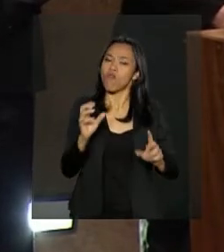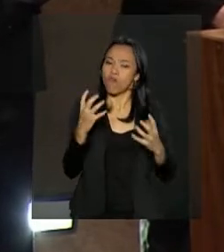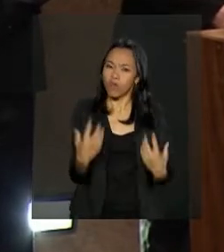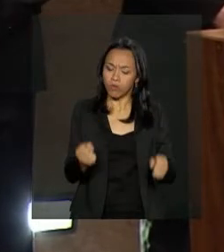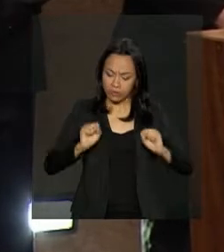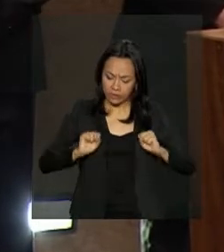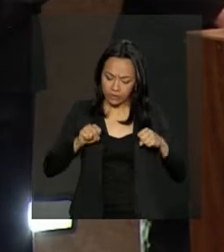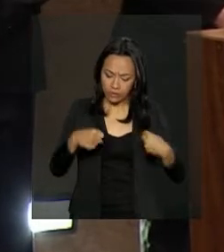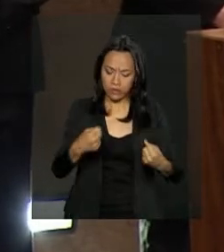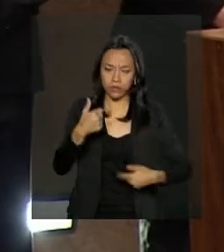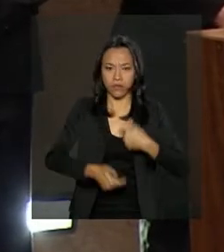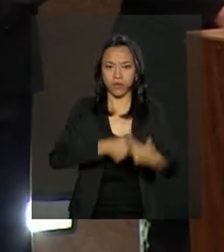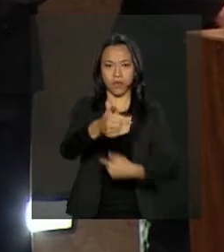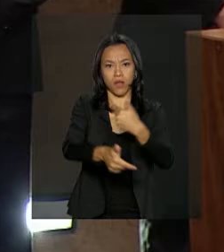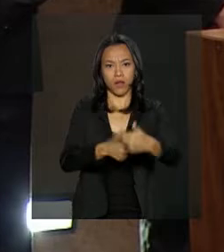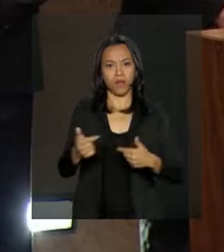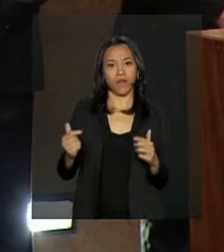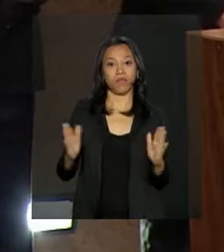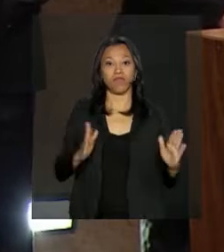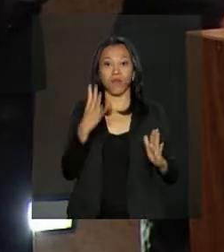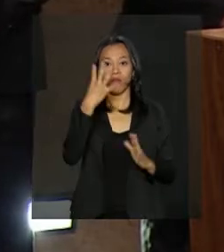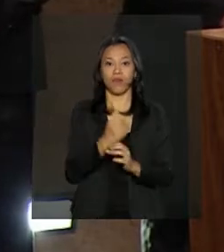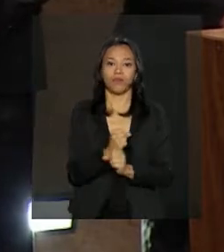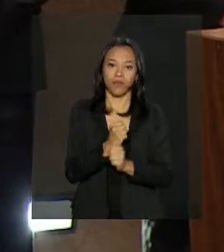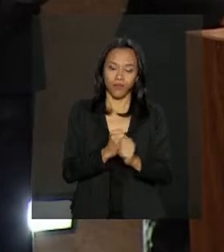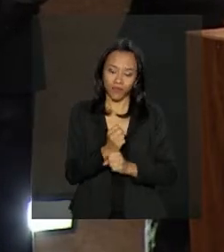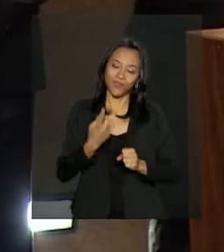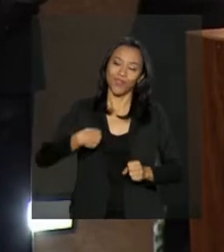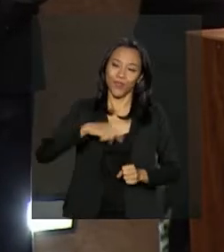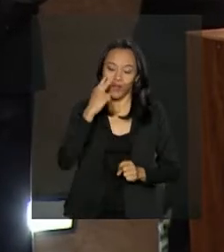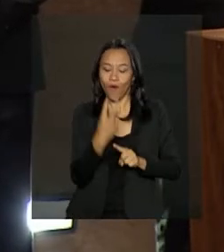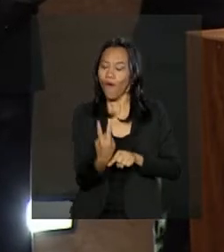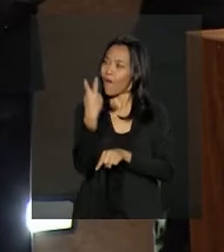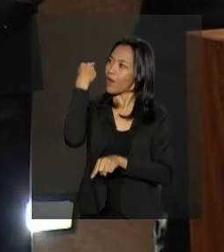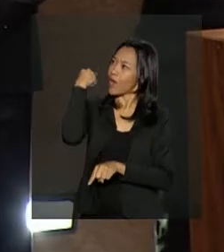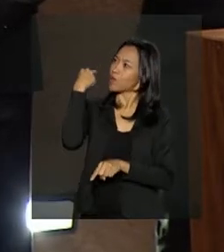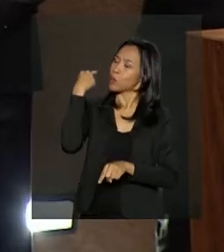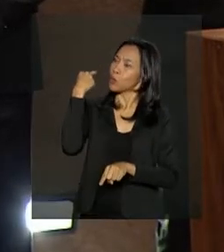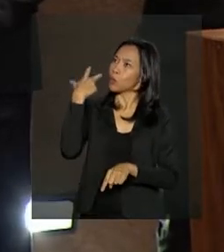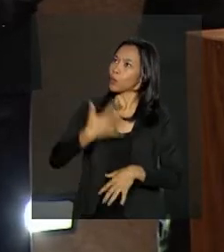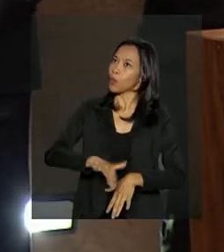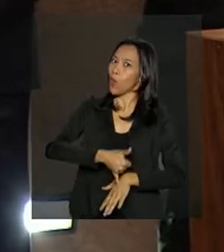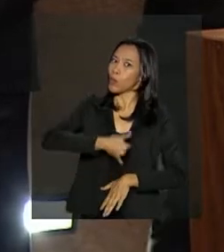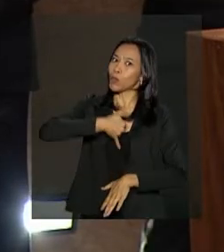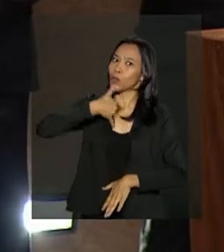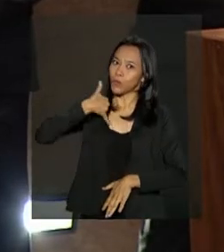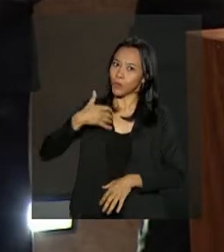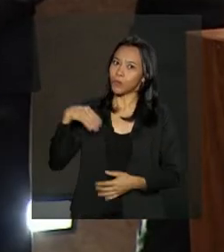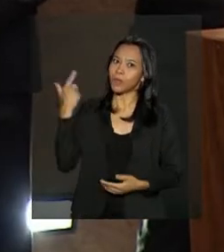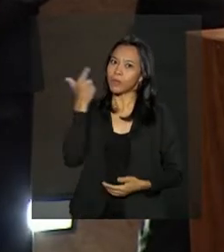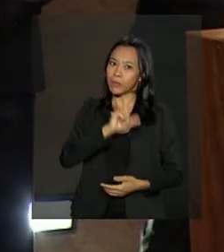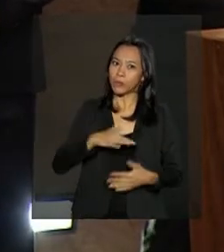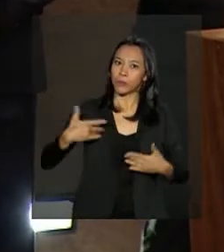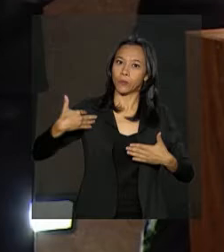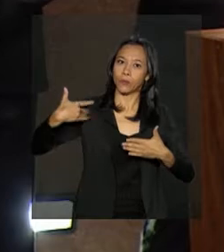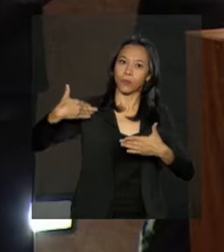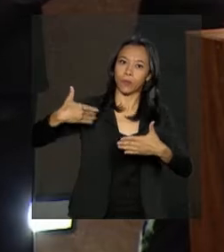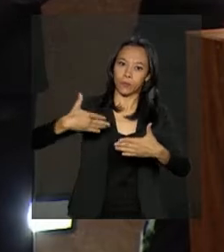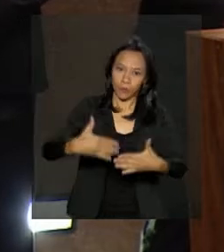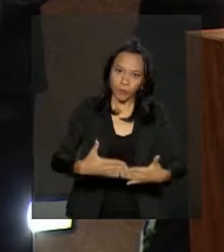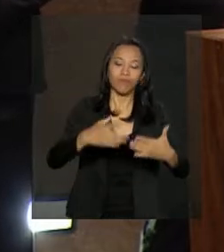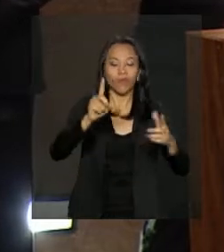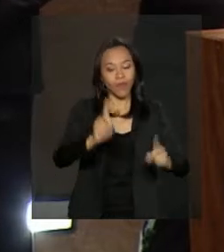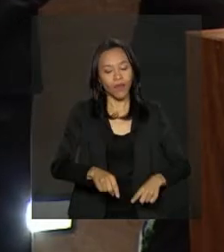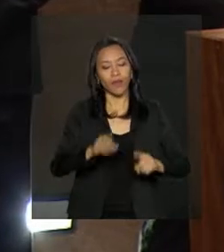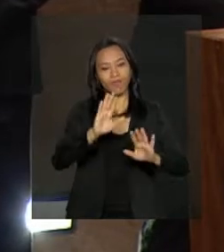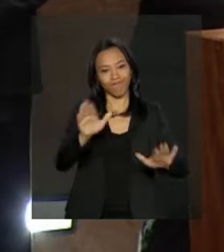afinco para que, daqui a quatro anos, possamos olhar para trás, com orgulho, pelo caminho trilhado, em benefício